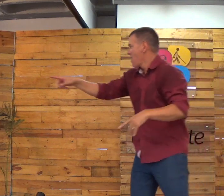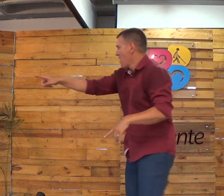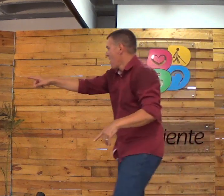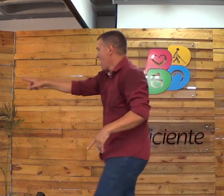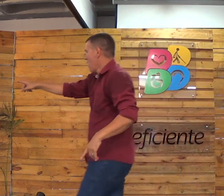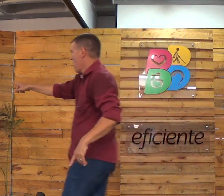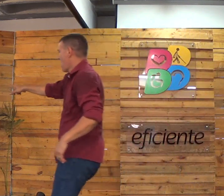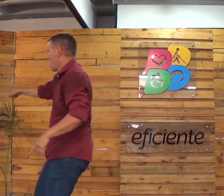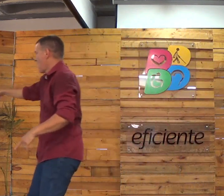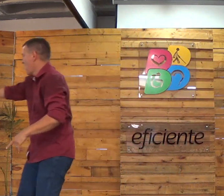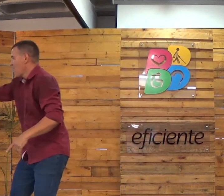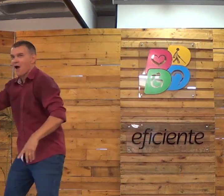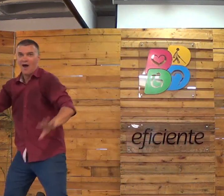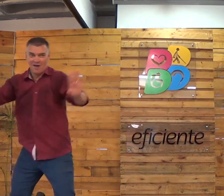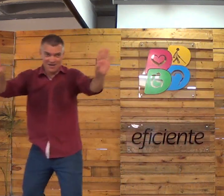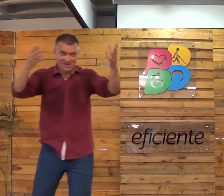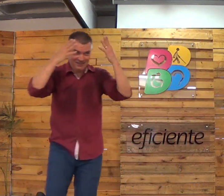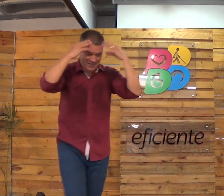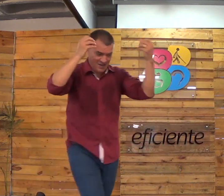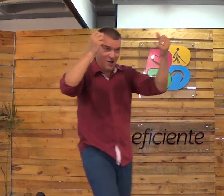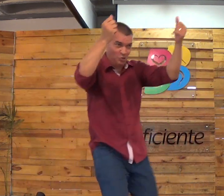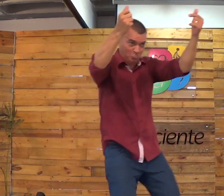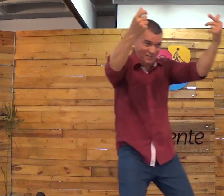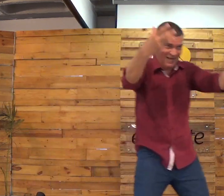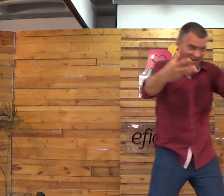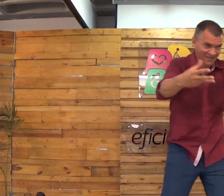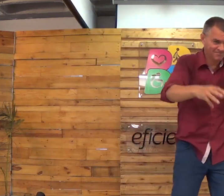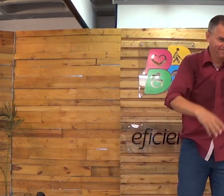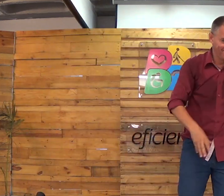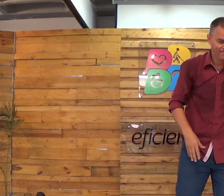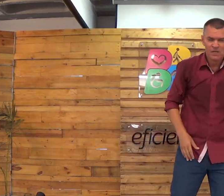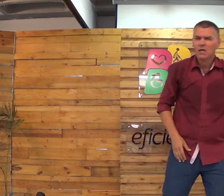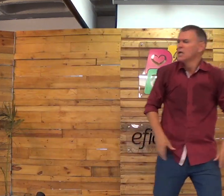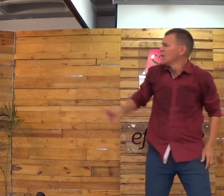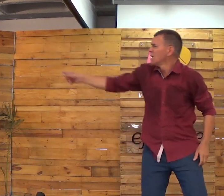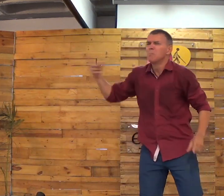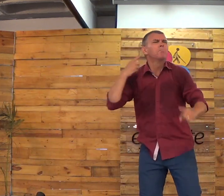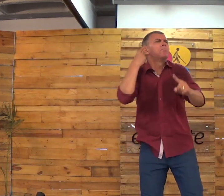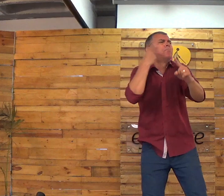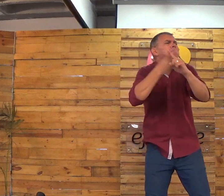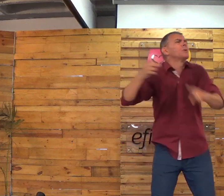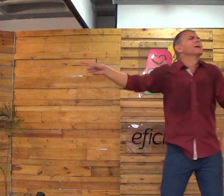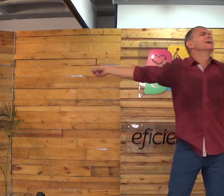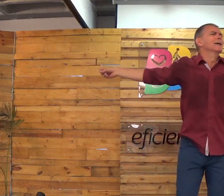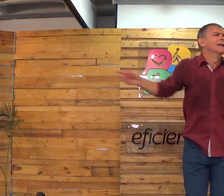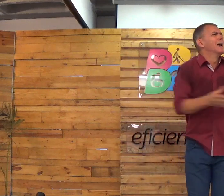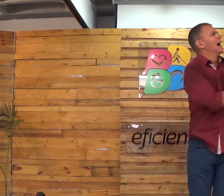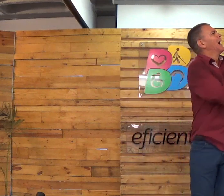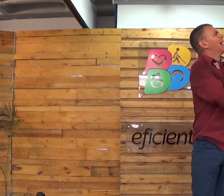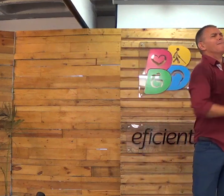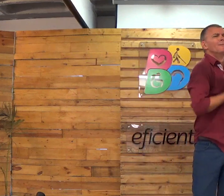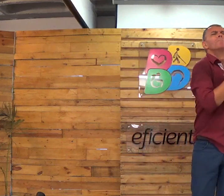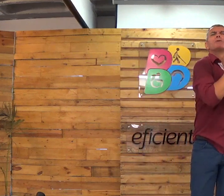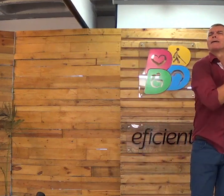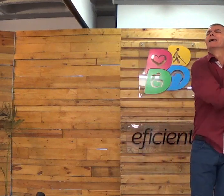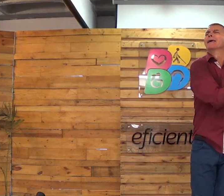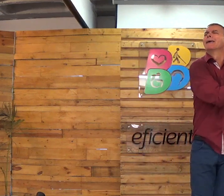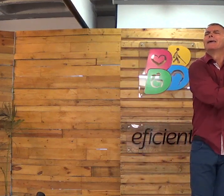Feliz os que lavam as suas roupas, pois assim terão o direito de comer a fruta da árvore da vida. Deixa explicar para vocês. Por que é assim? Árvore da